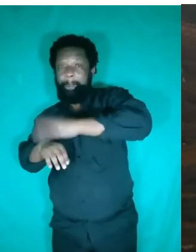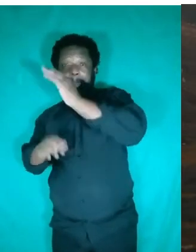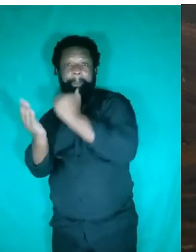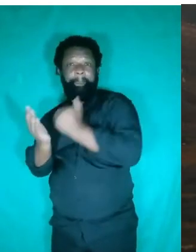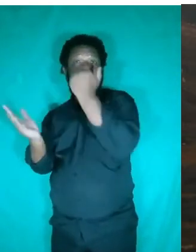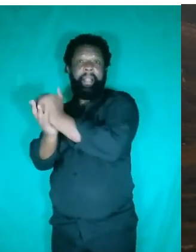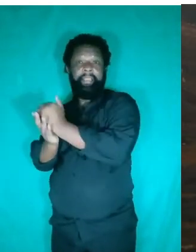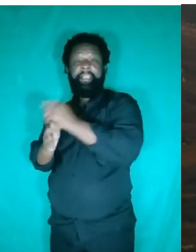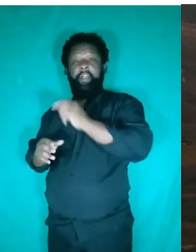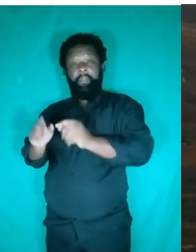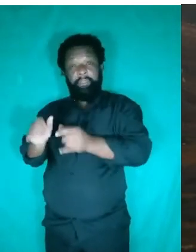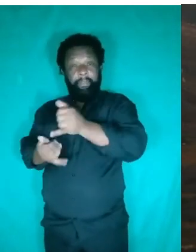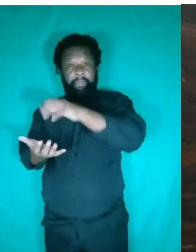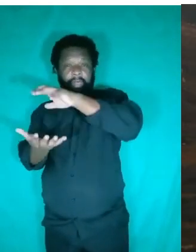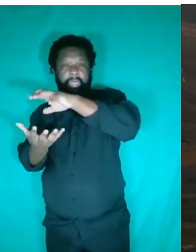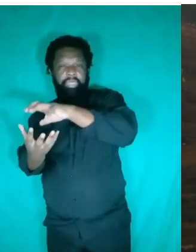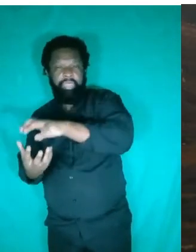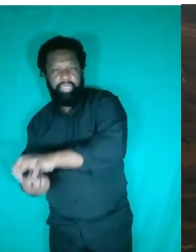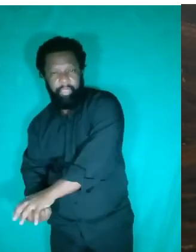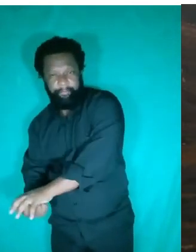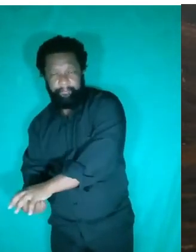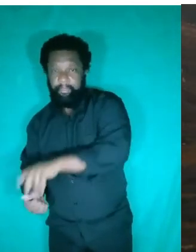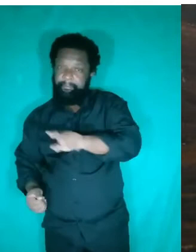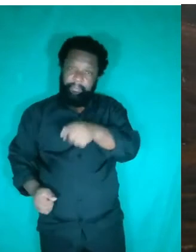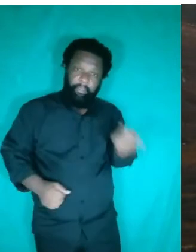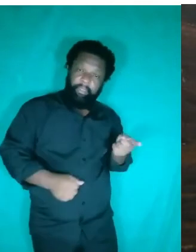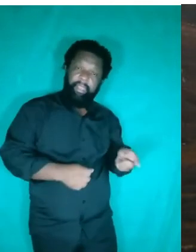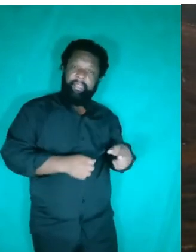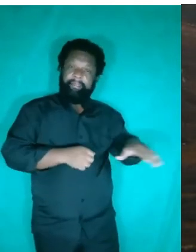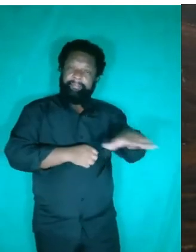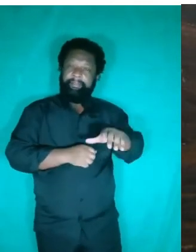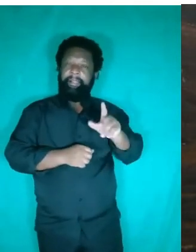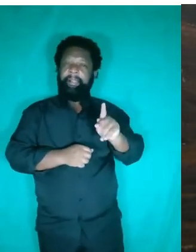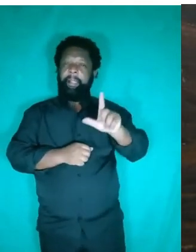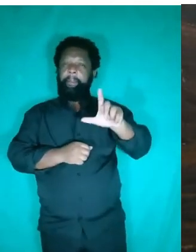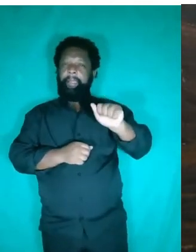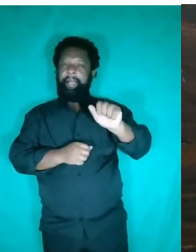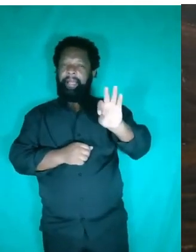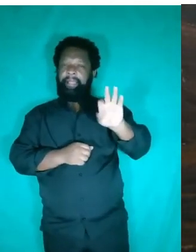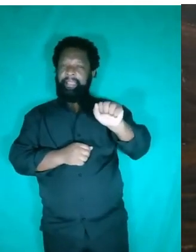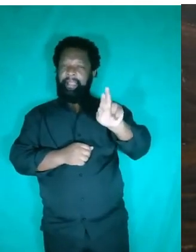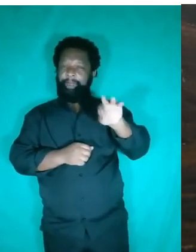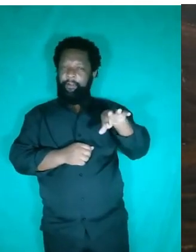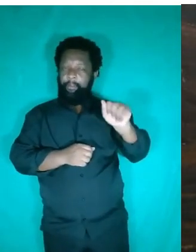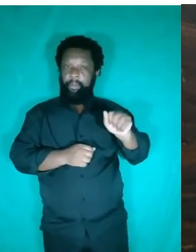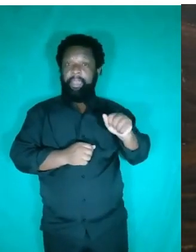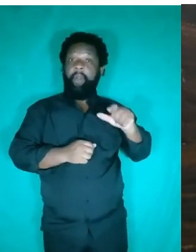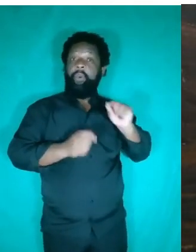a tendência desse calçado é afundar na superfície. Já no plataforma, não. Já no calçado-plataforma, a área de contato com a superfície